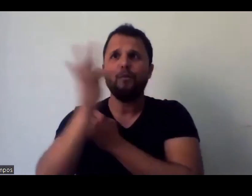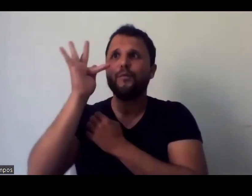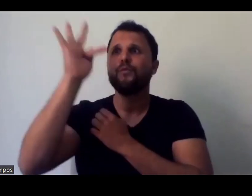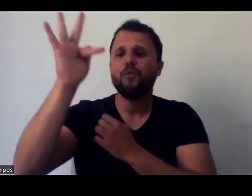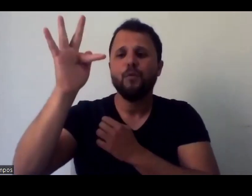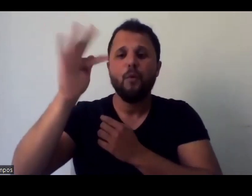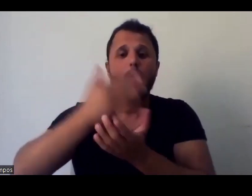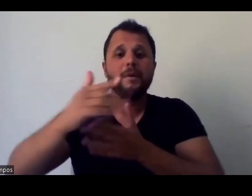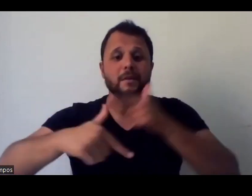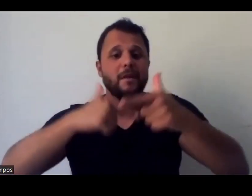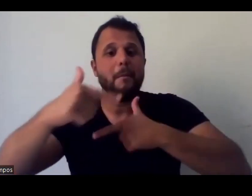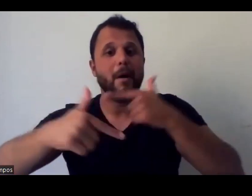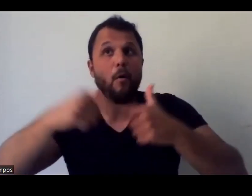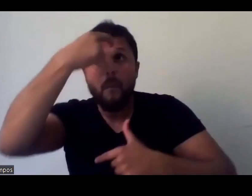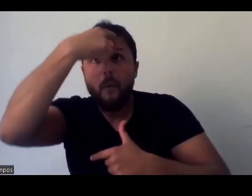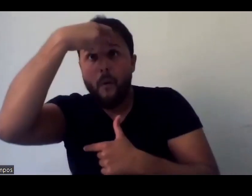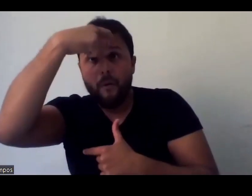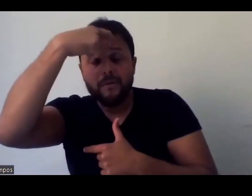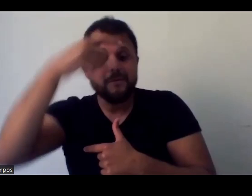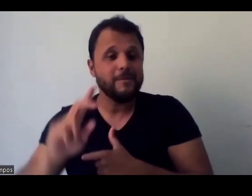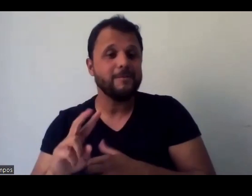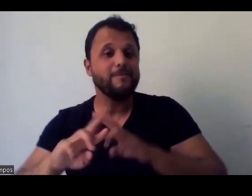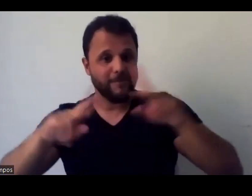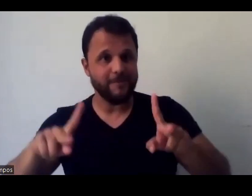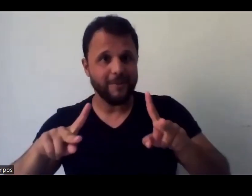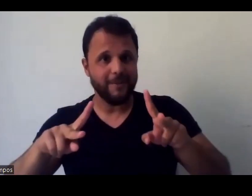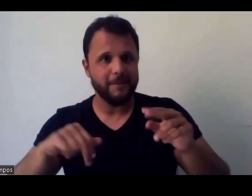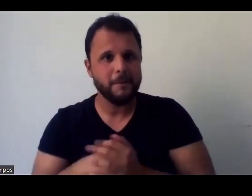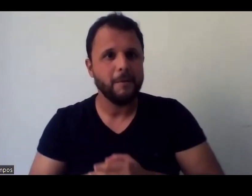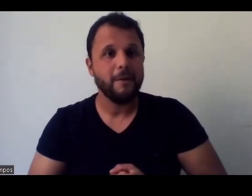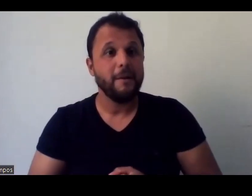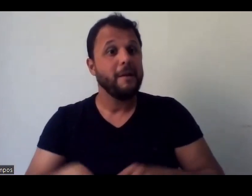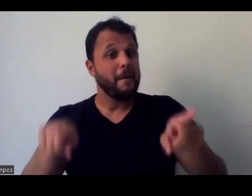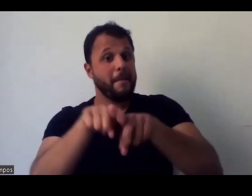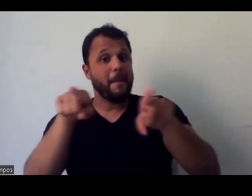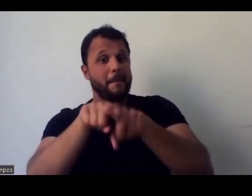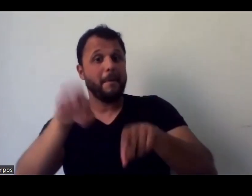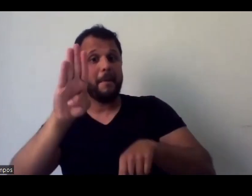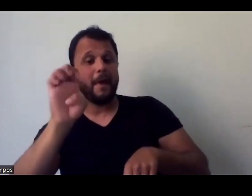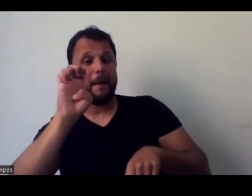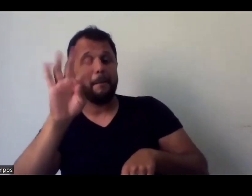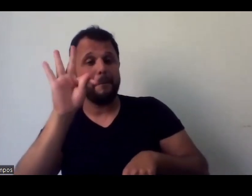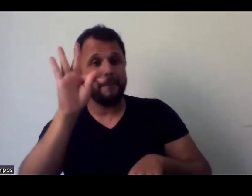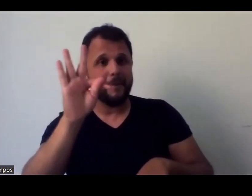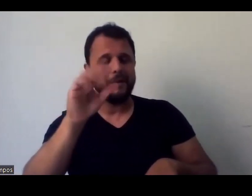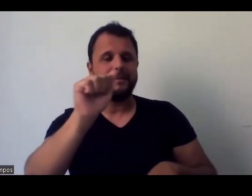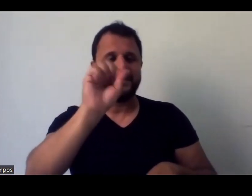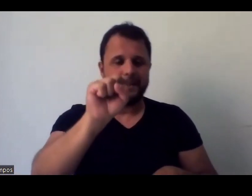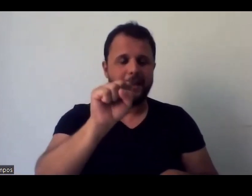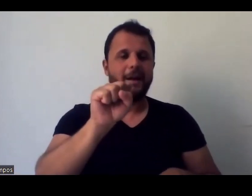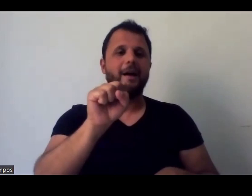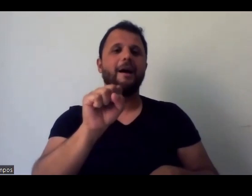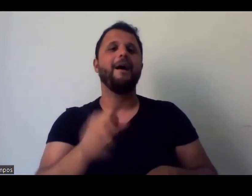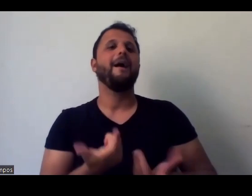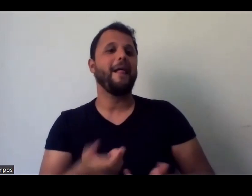tem mais alguns outros, a própria Beth, que foi citada aqui algumas vezes e que é nossa parceira aqui desse